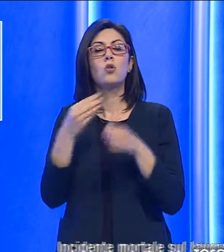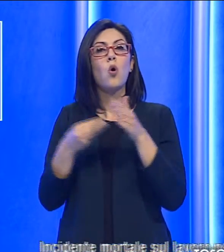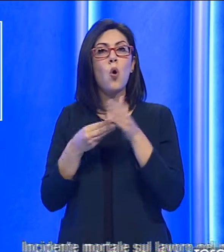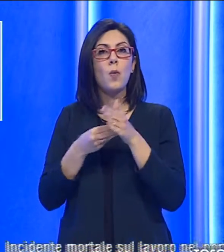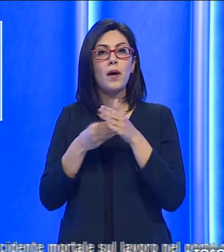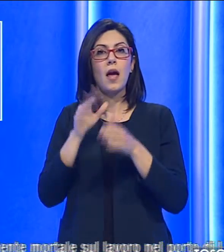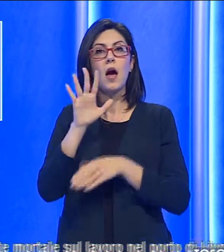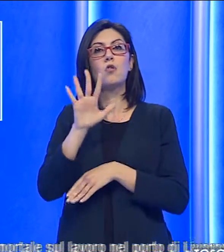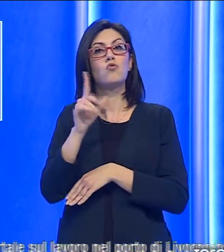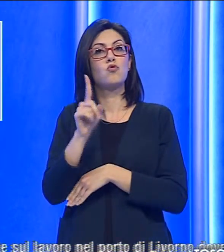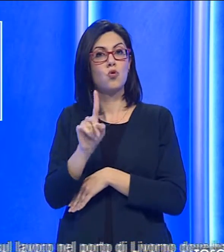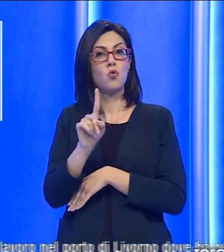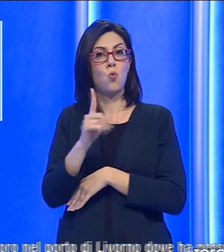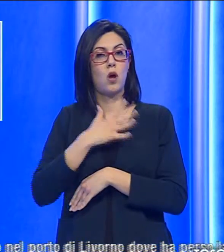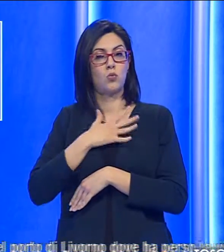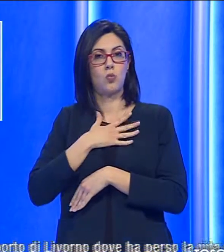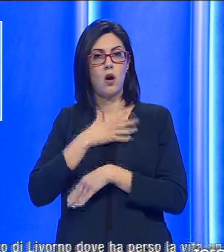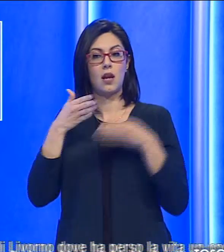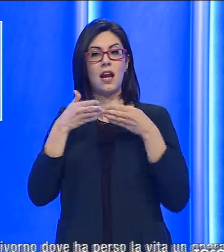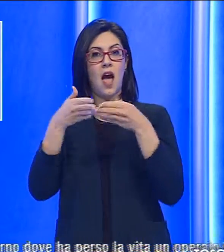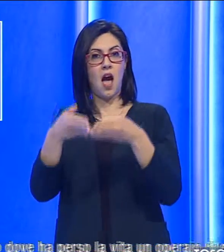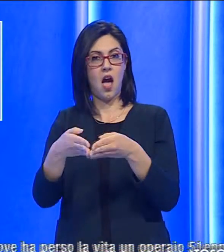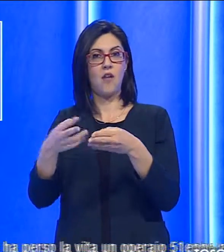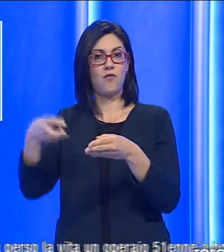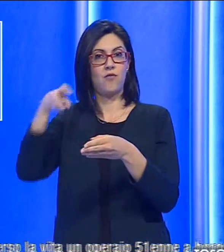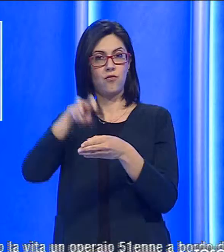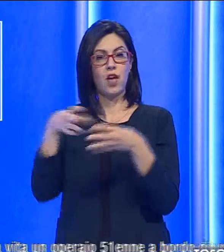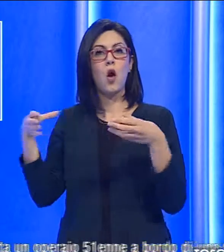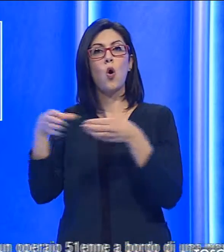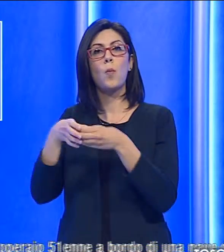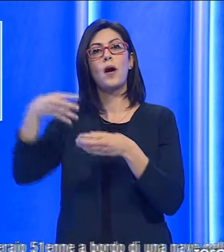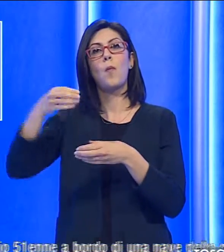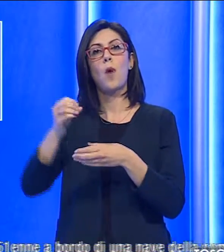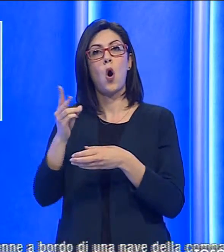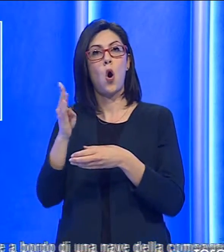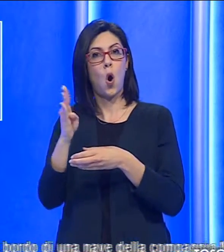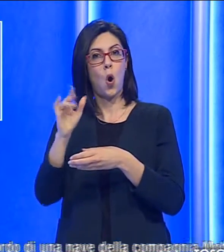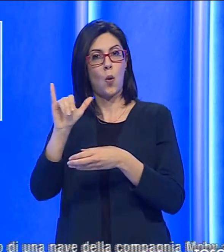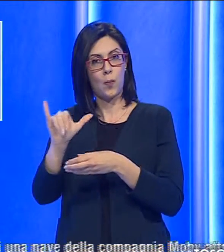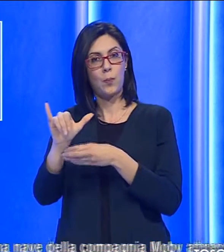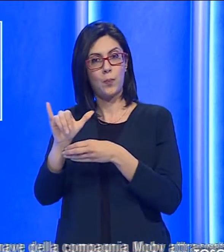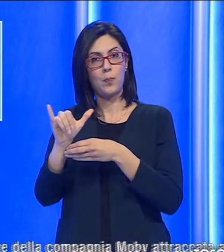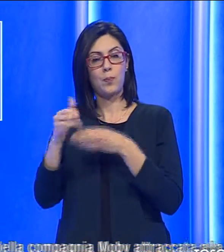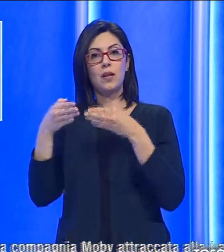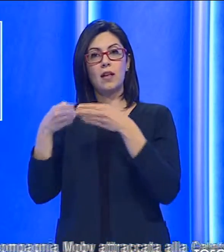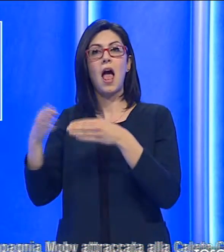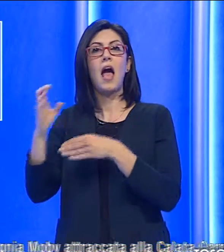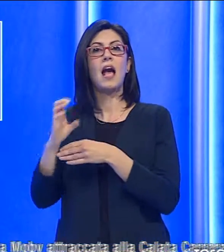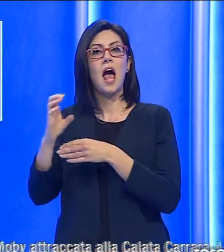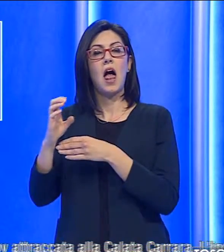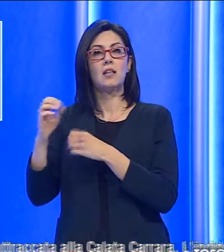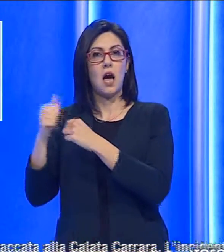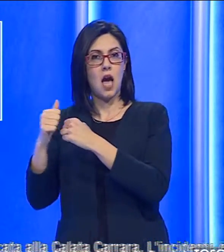51enne a bordo di una nave della compagnia Mobi attraccata alla Calata